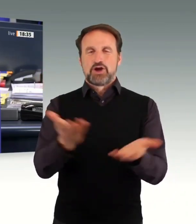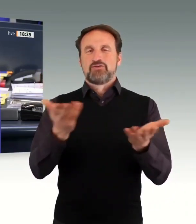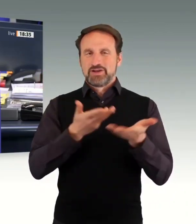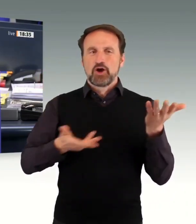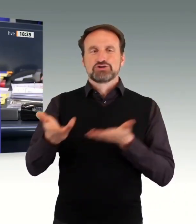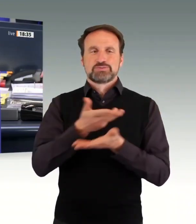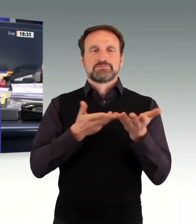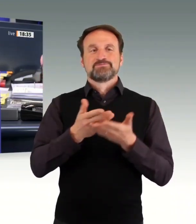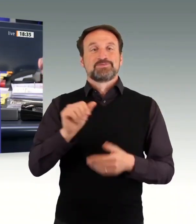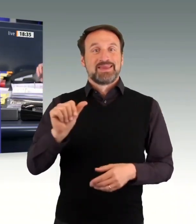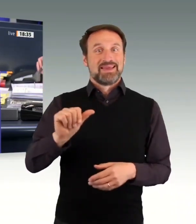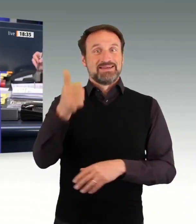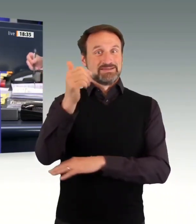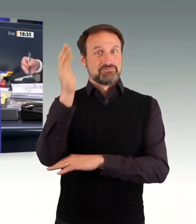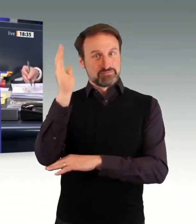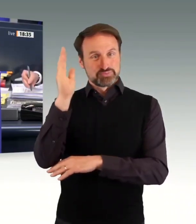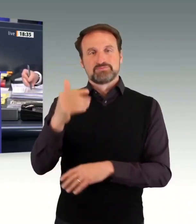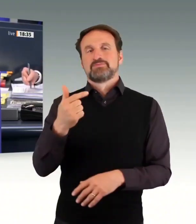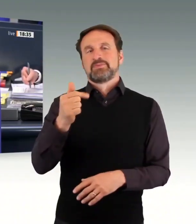Mehmed Ali für die SPD-Fraktion.